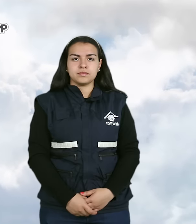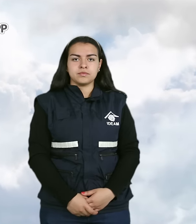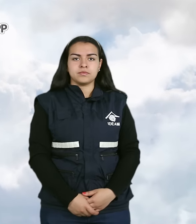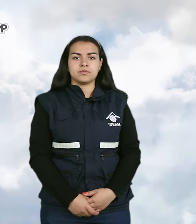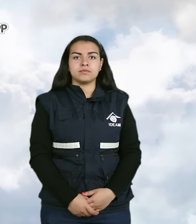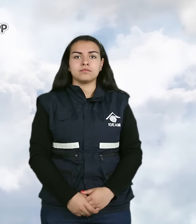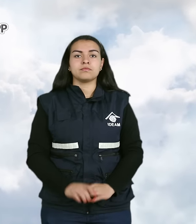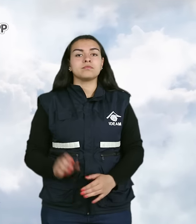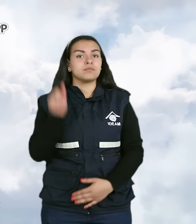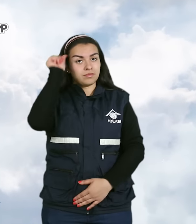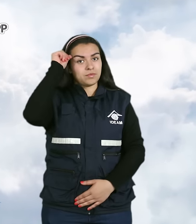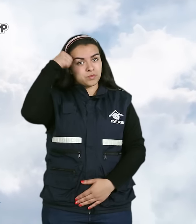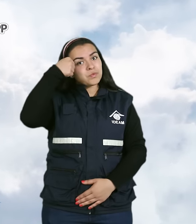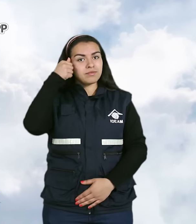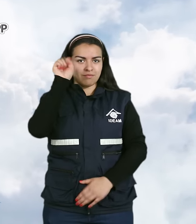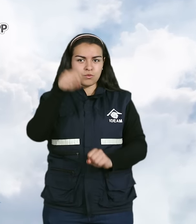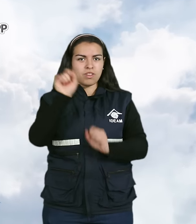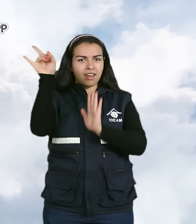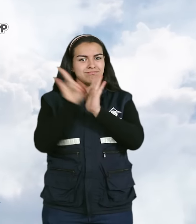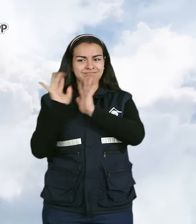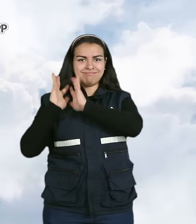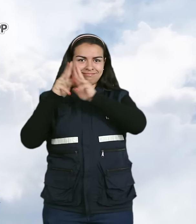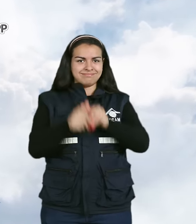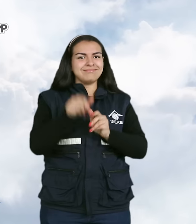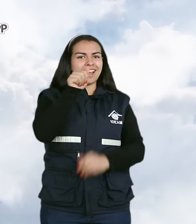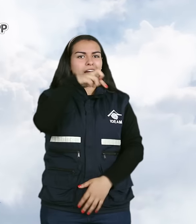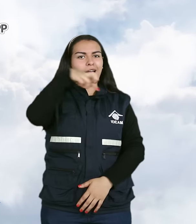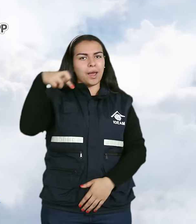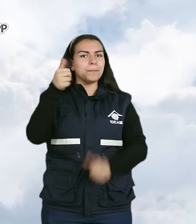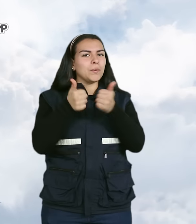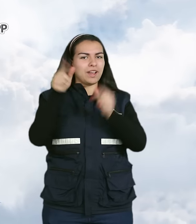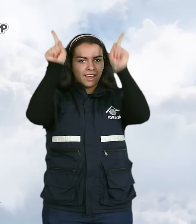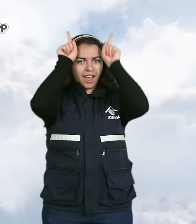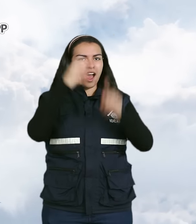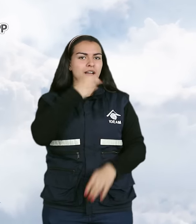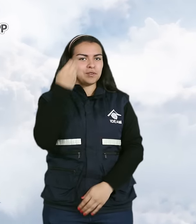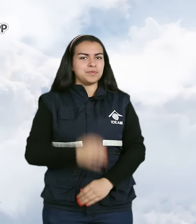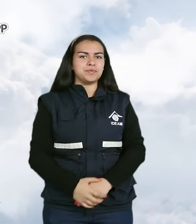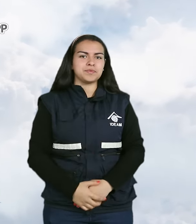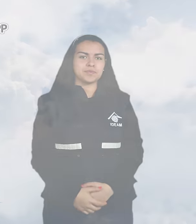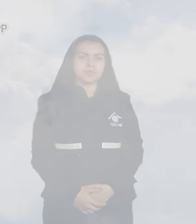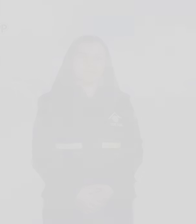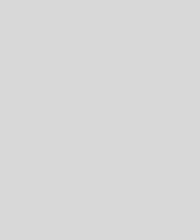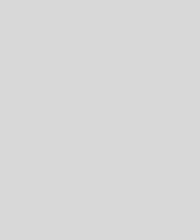No olvide descargar nuestra aplicación Mi Pronóstico disponible para dispositivos móviles iPhone y Android.